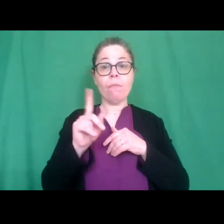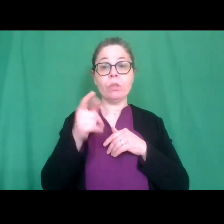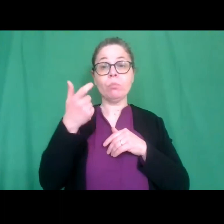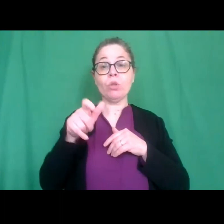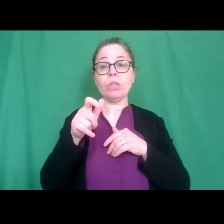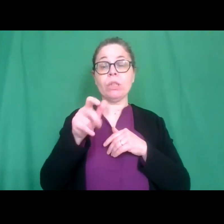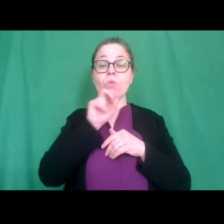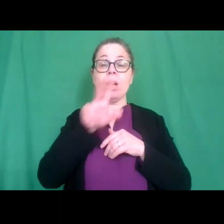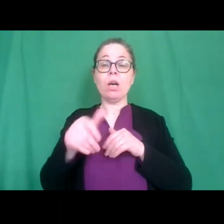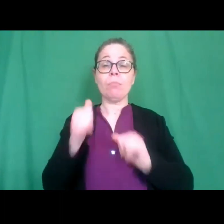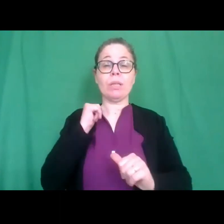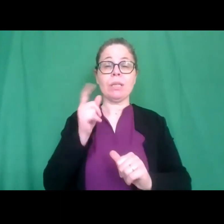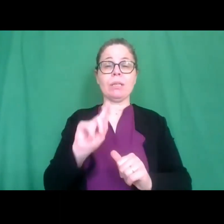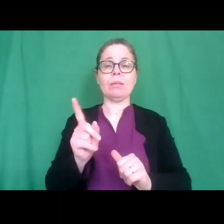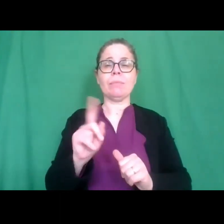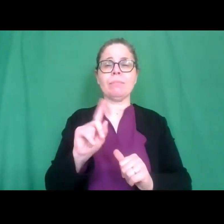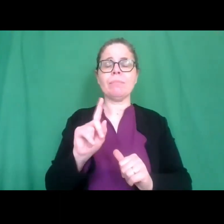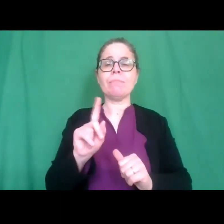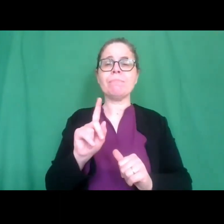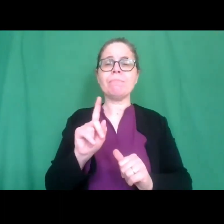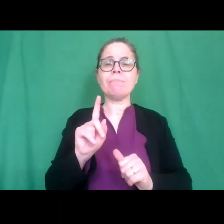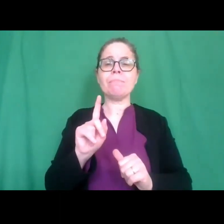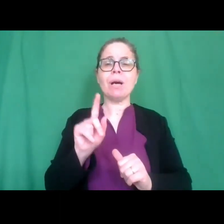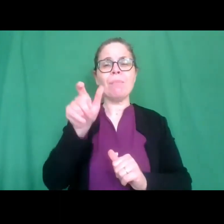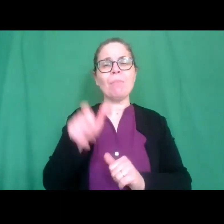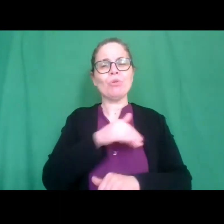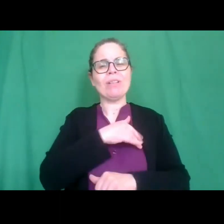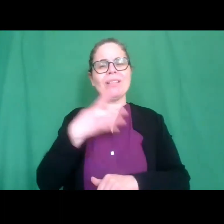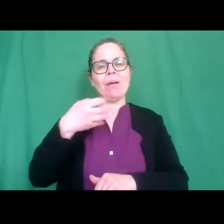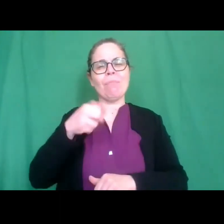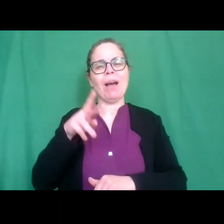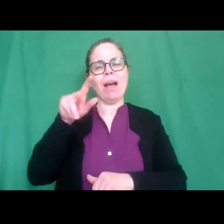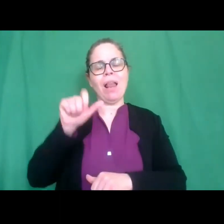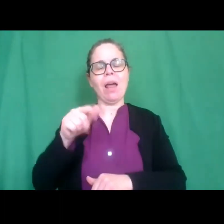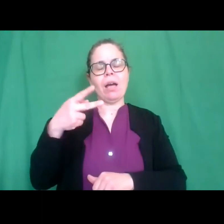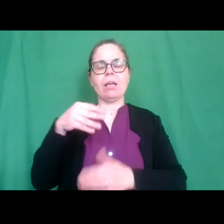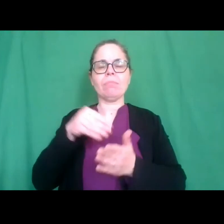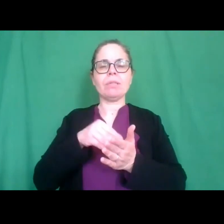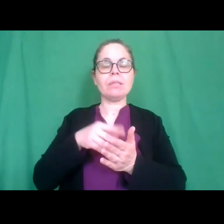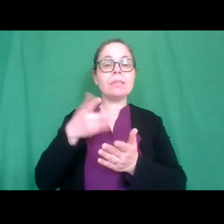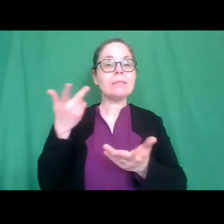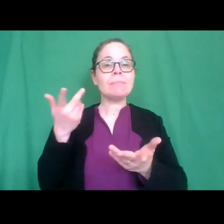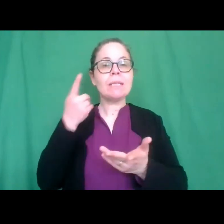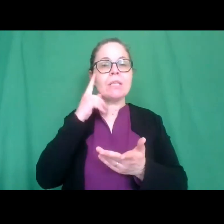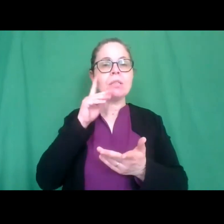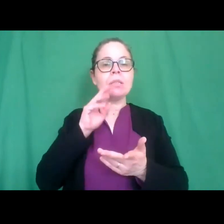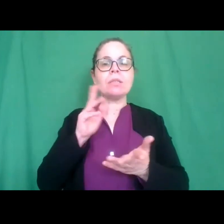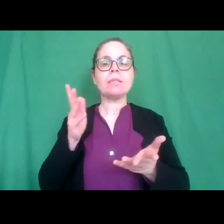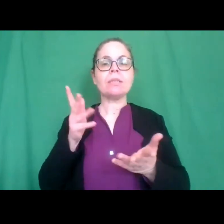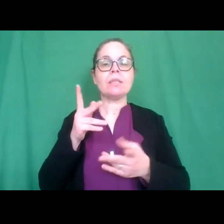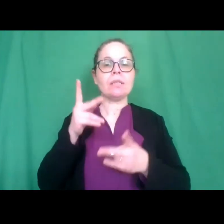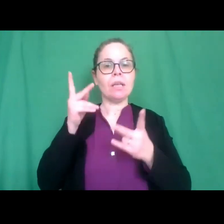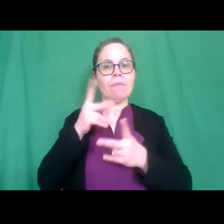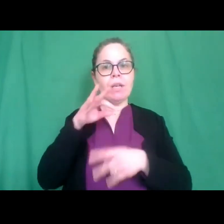anticipato come dire che poteva essere nella rosa dei premiati e quindi mi dispiace perché era interessante vedere la